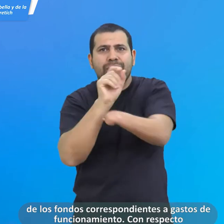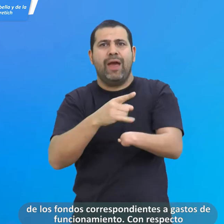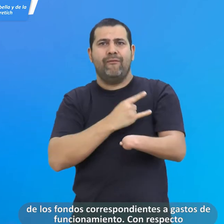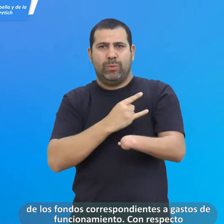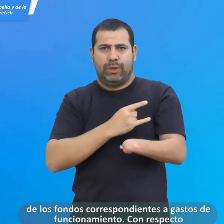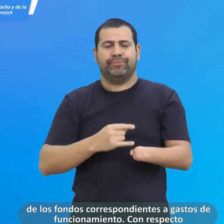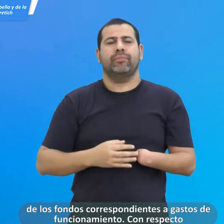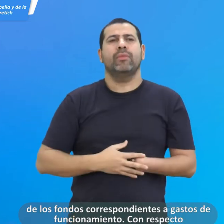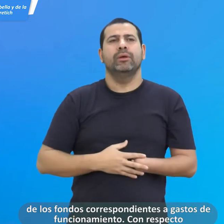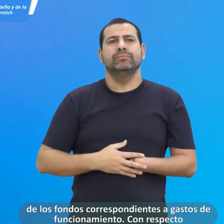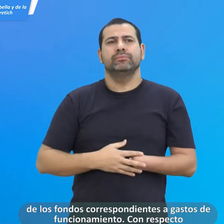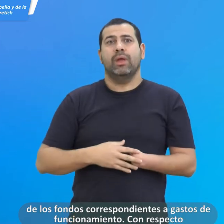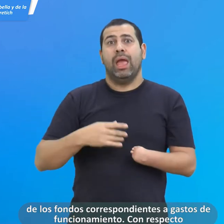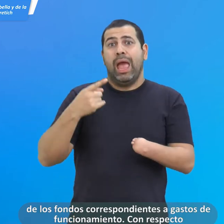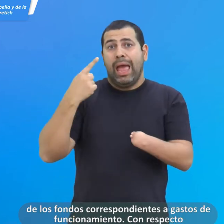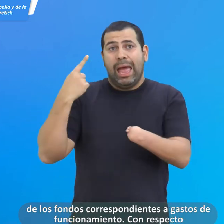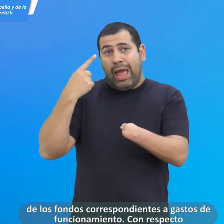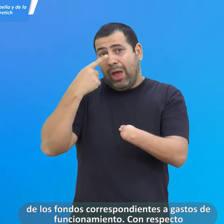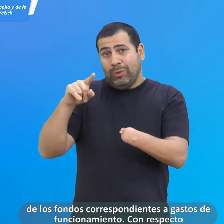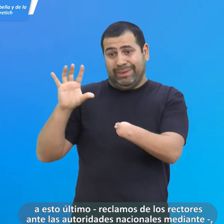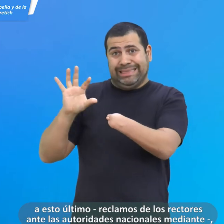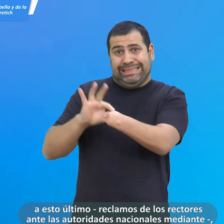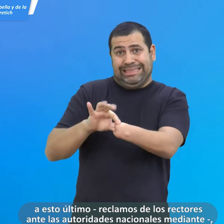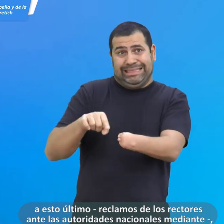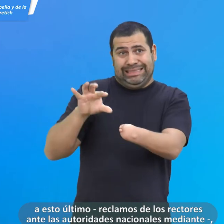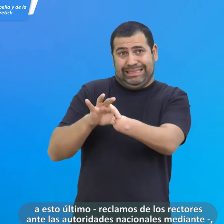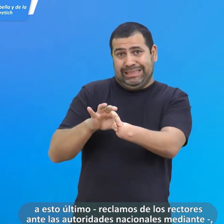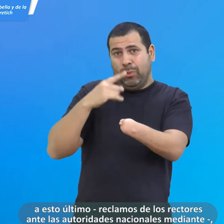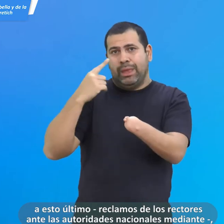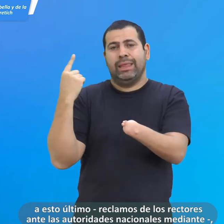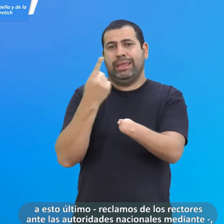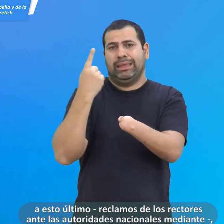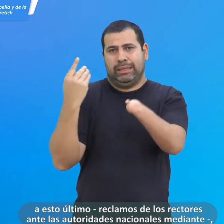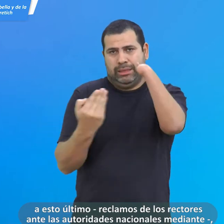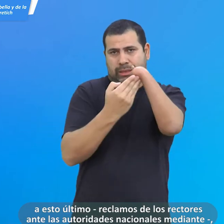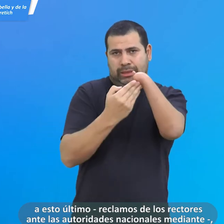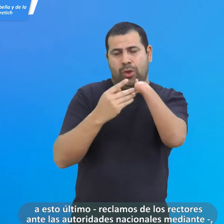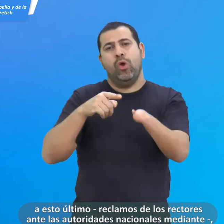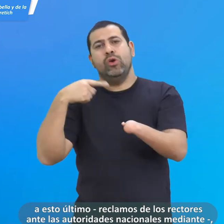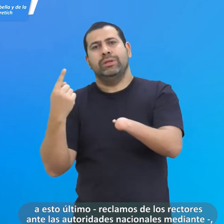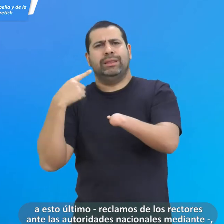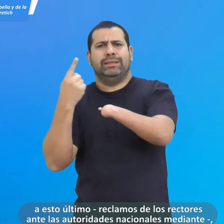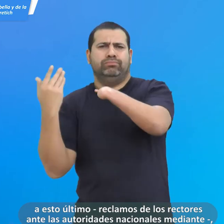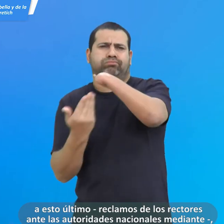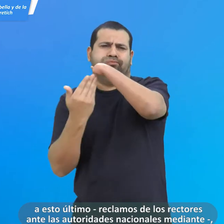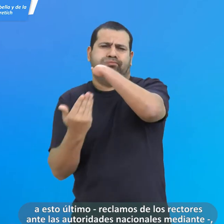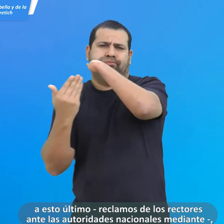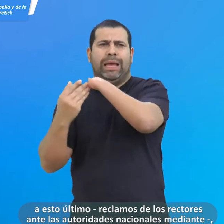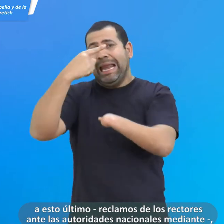funcionamiento. Con respecto a esto último, reclamos de los rectores ante las autoridades